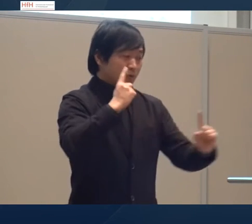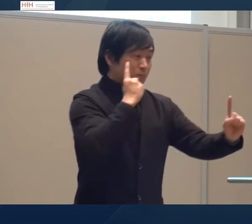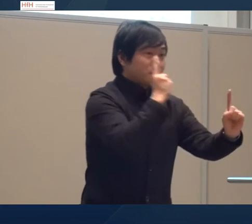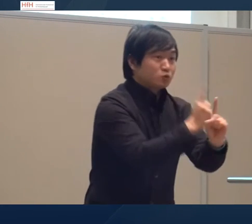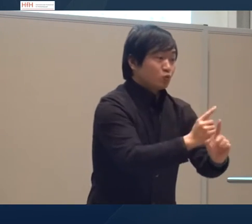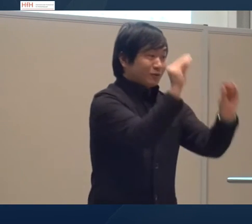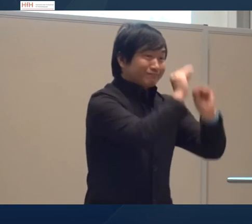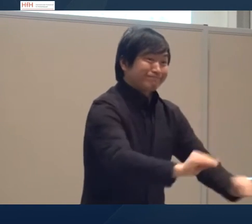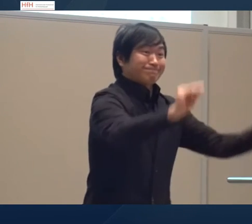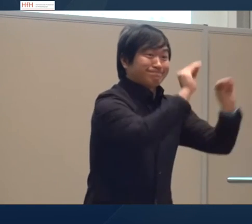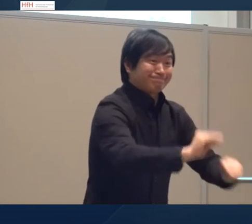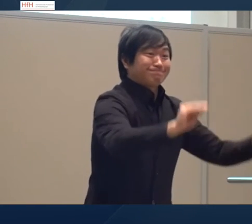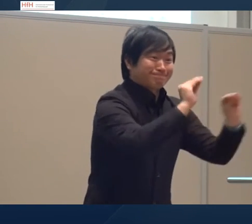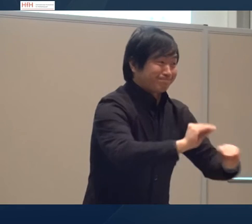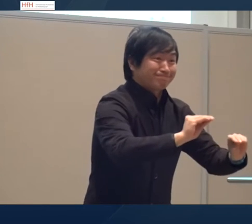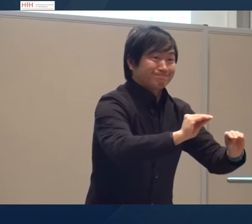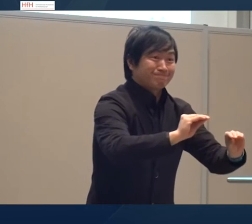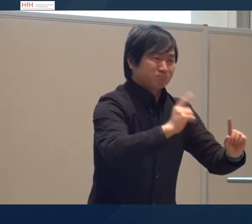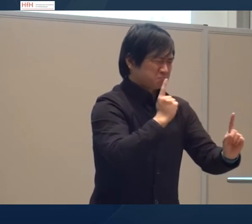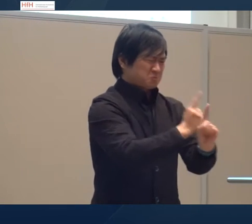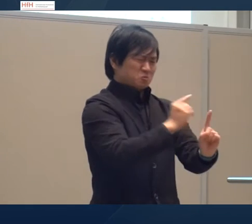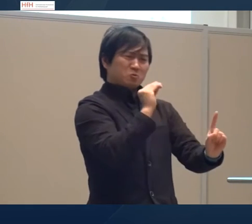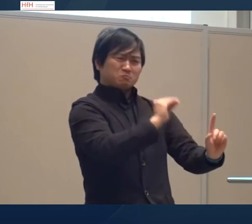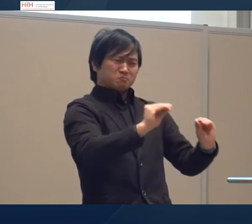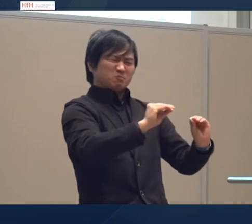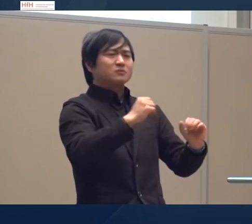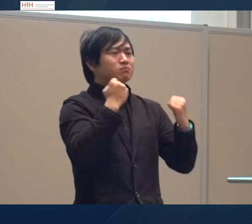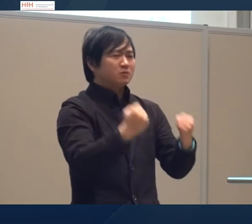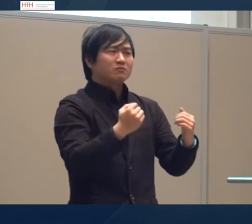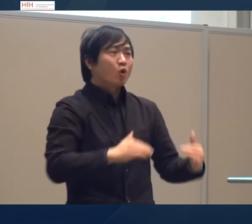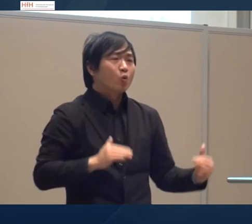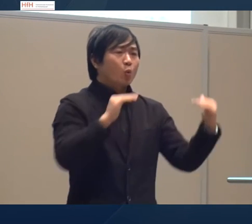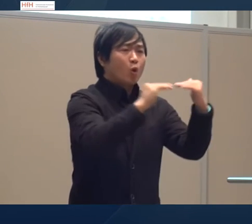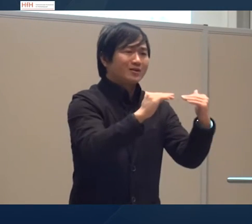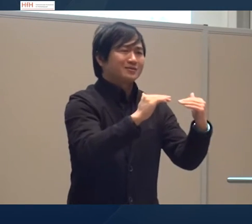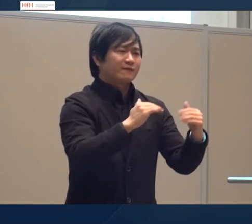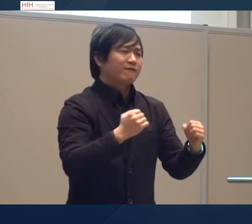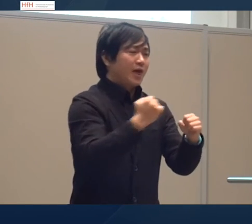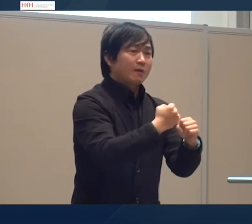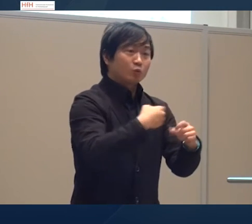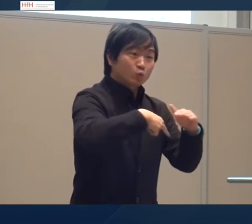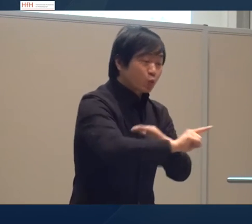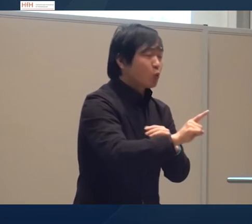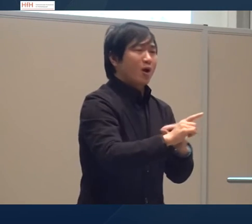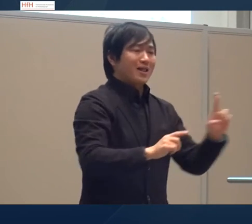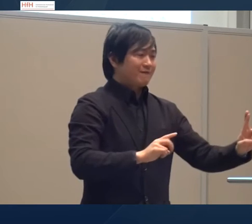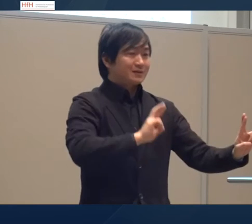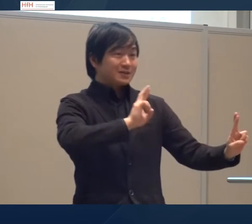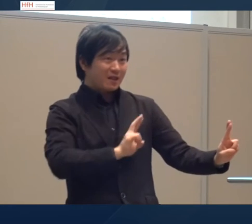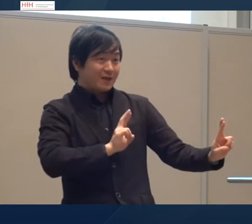dieses unterrichten wie wird es angezeigt das ist ein Konkurrenz Verb durch das Konkurrenz Verb wird die direkte Beziehung angezeigt